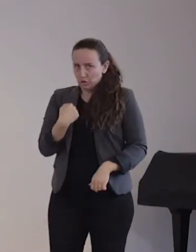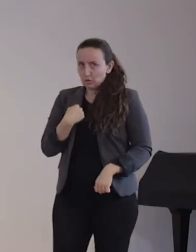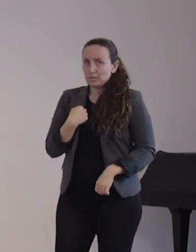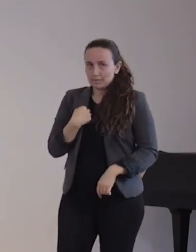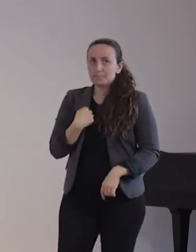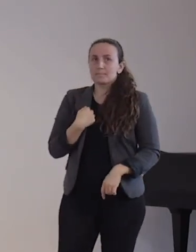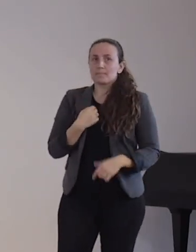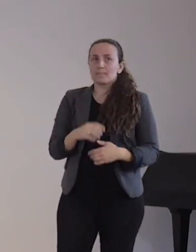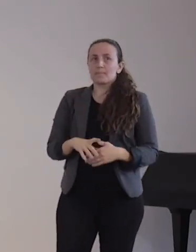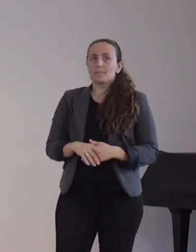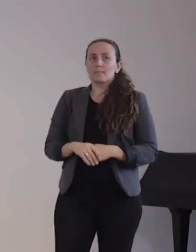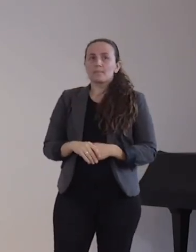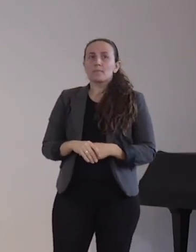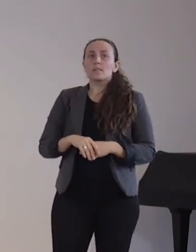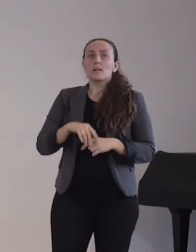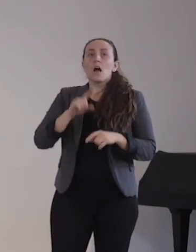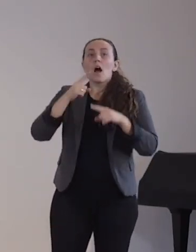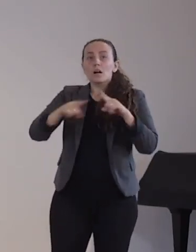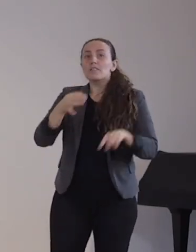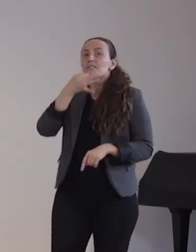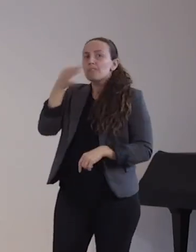ablegt, bekommt man einen neuen Termin?